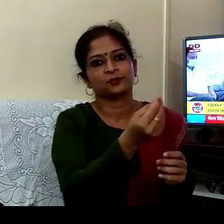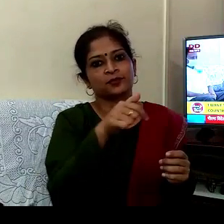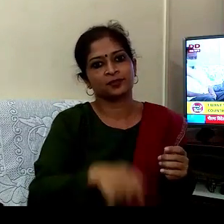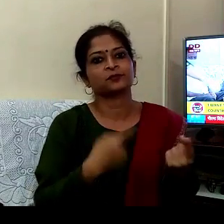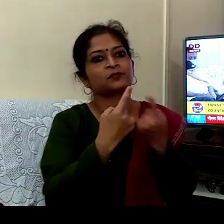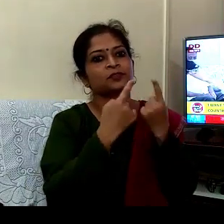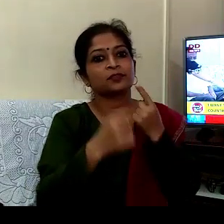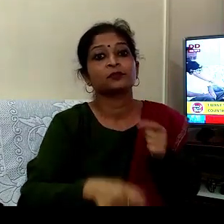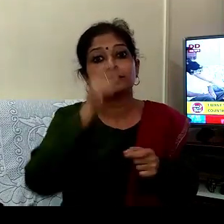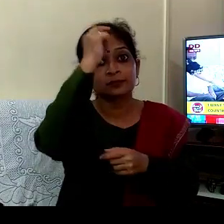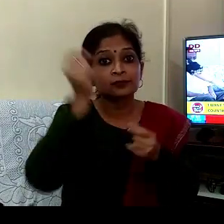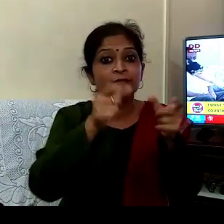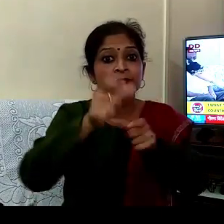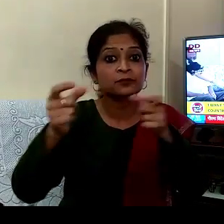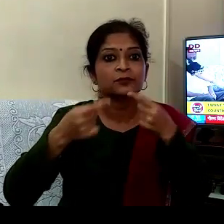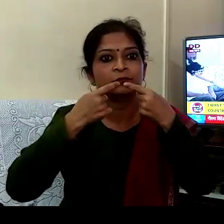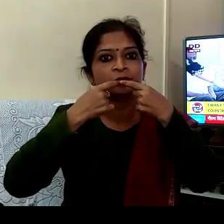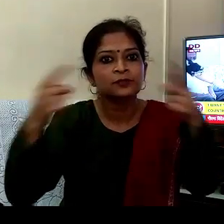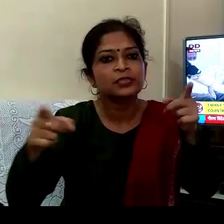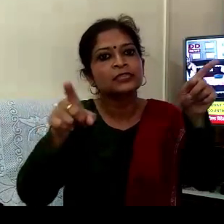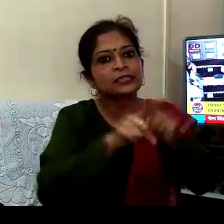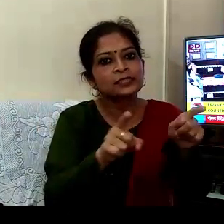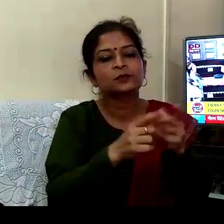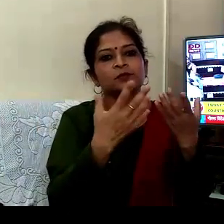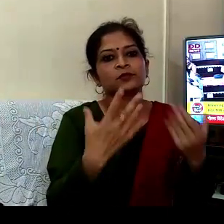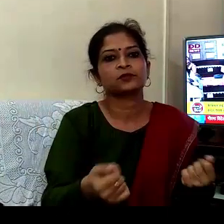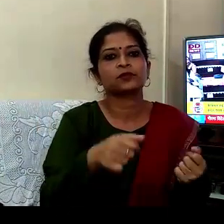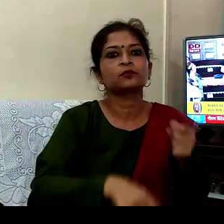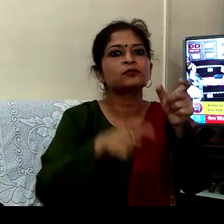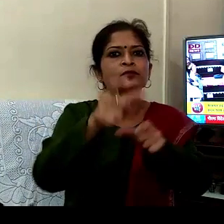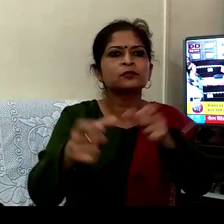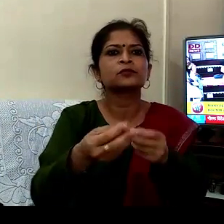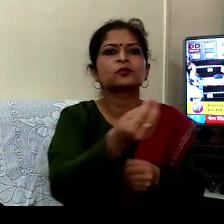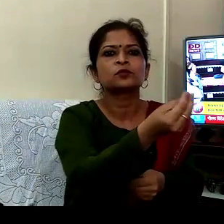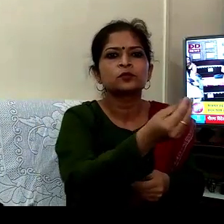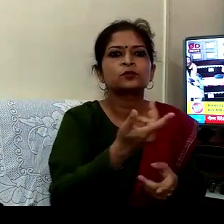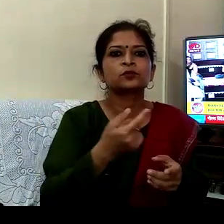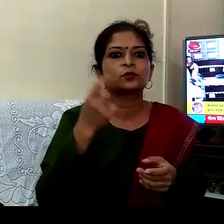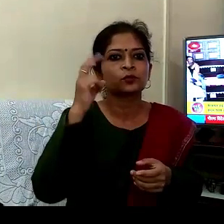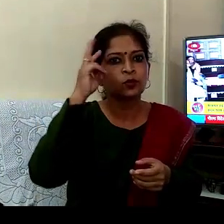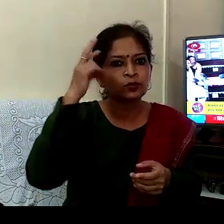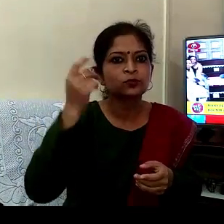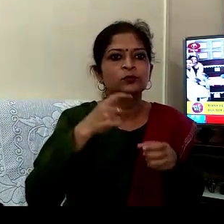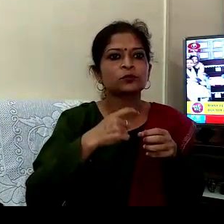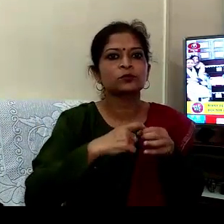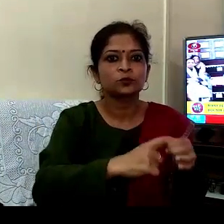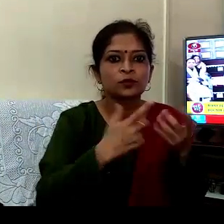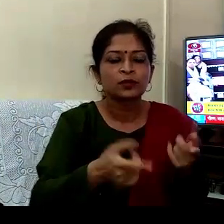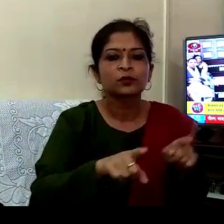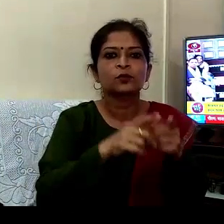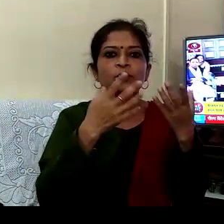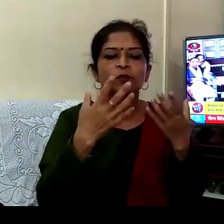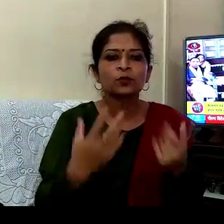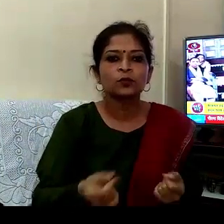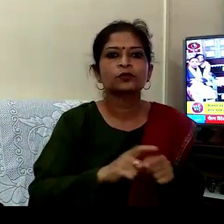چاہتا ہوں جو دیش وادشوں کے لیے آپ کے سندیش چاہیے ایک ایک لوگوں کے من میں پرشنہ ہے کب ڈاکٹر سے سمپر